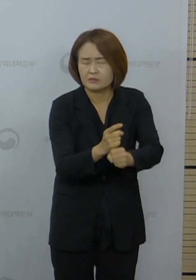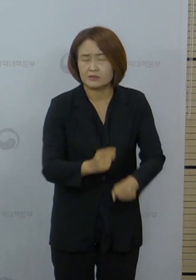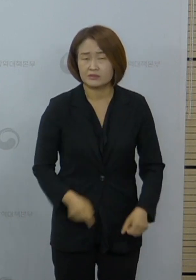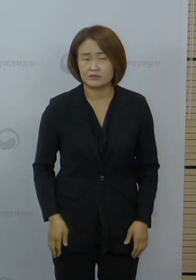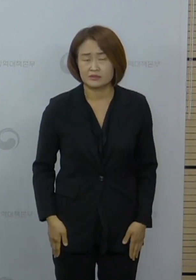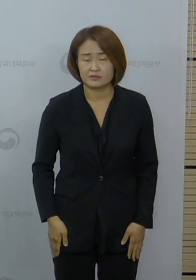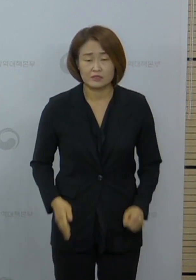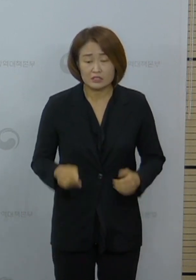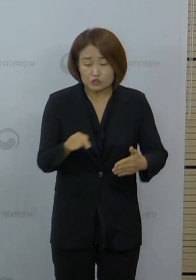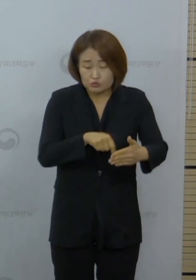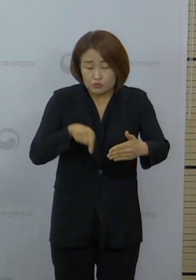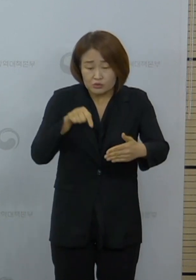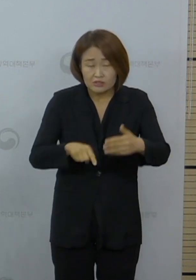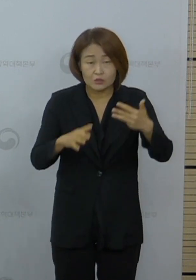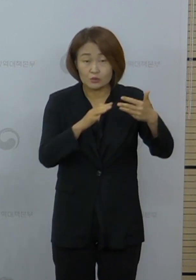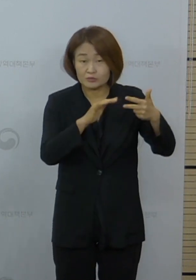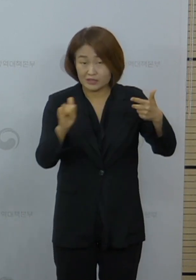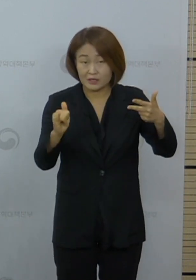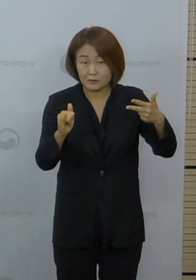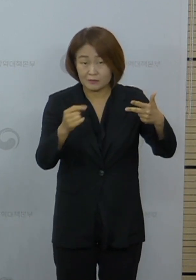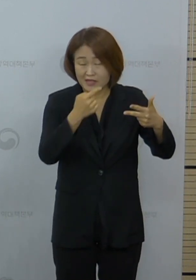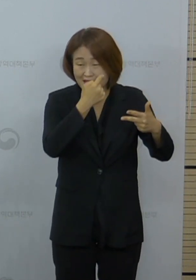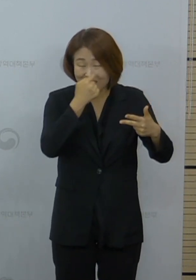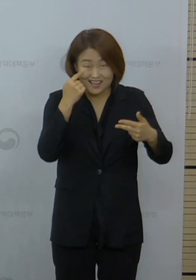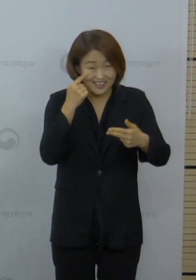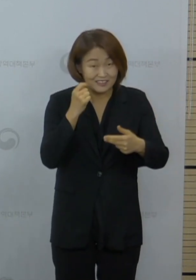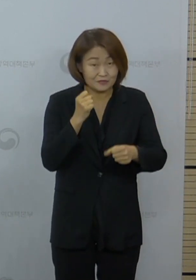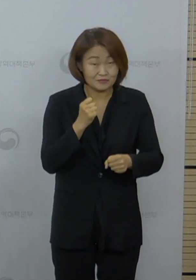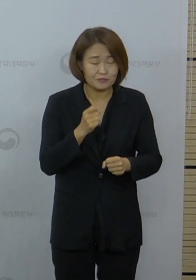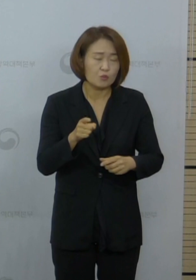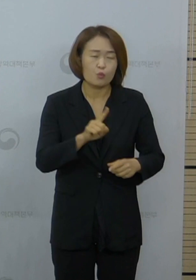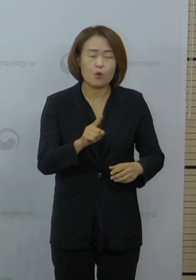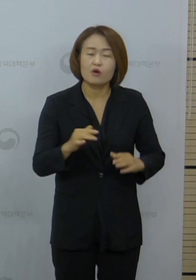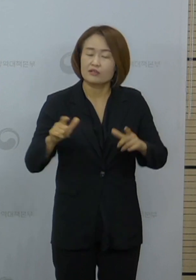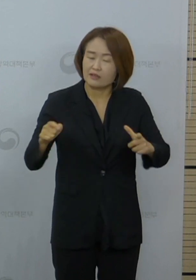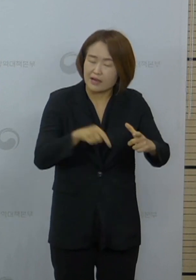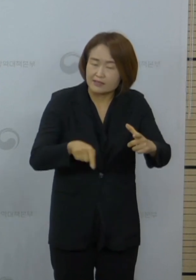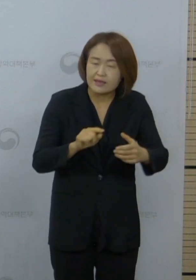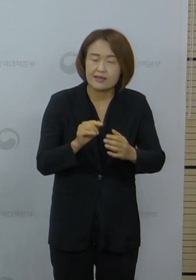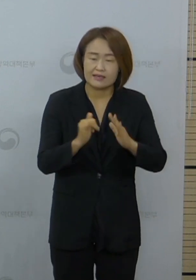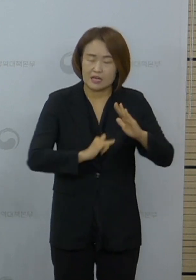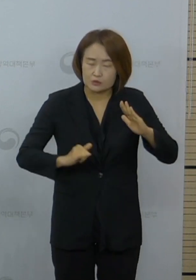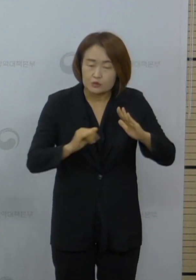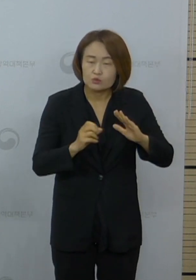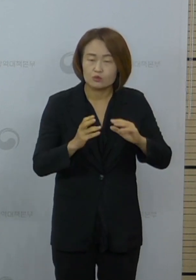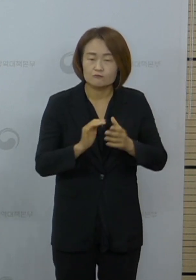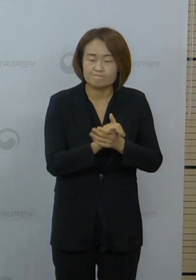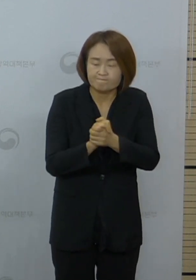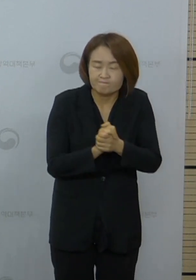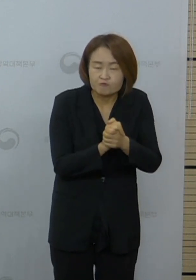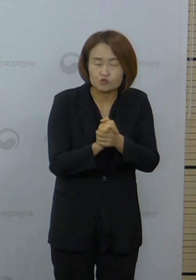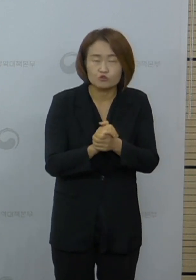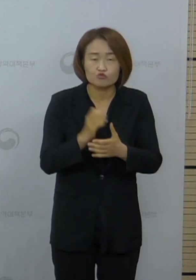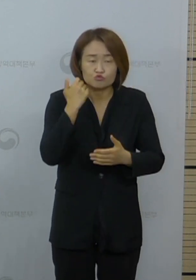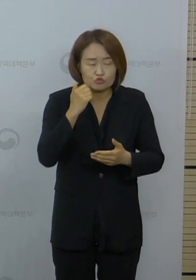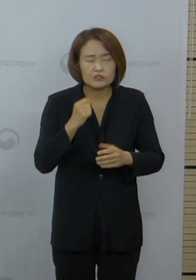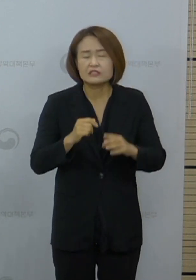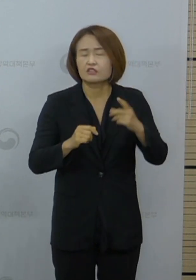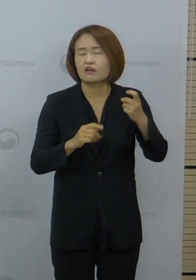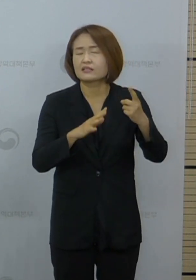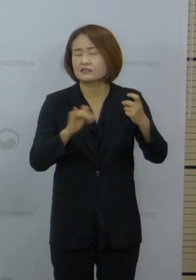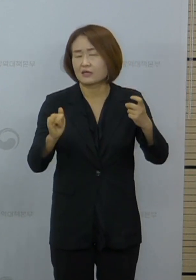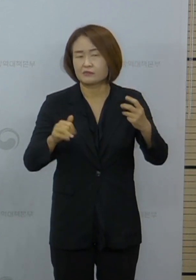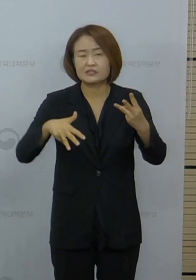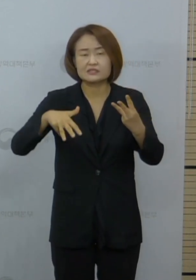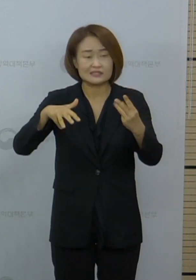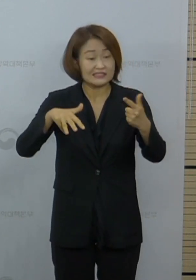이 중에는 7명의 확진자가 지역사회에서 가족, 지인 등을 전염시켜 11명의 2차 전파